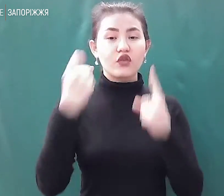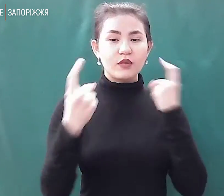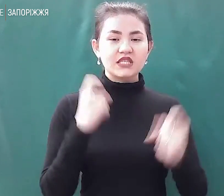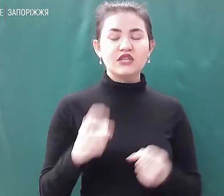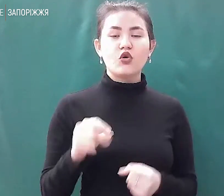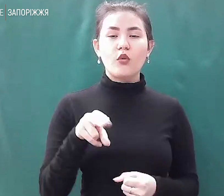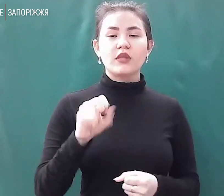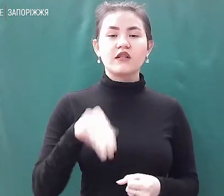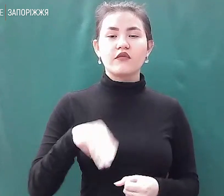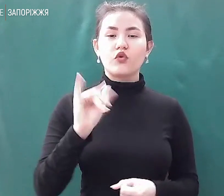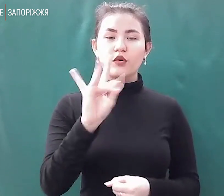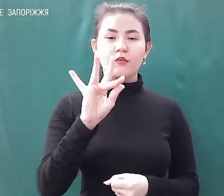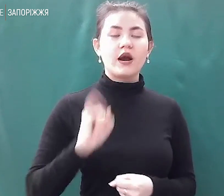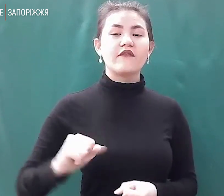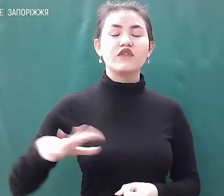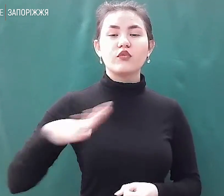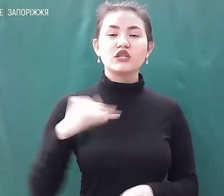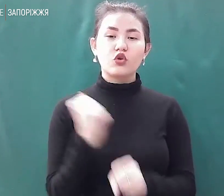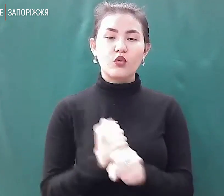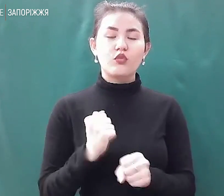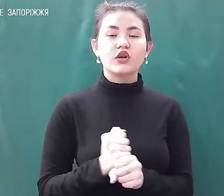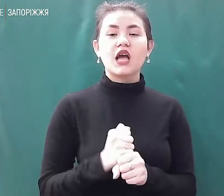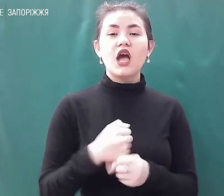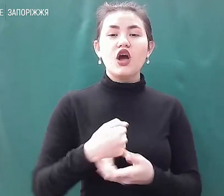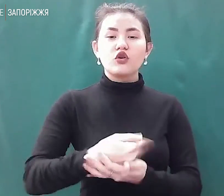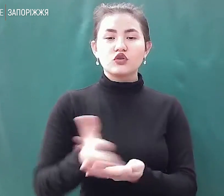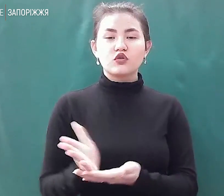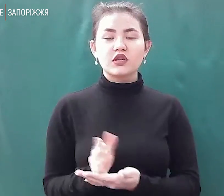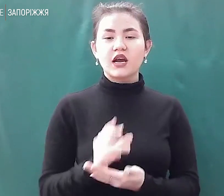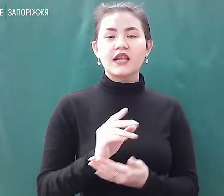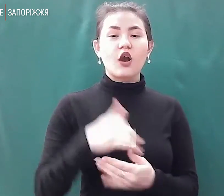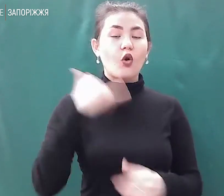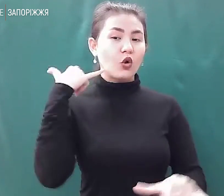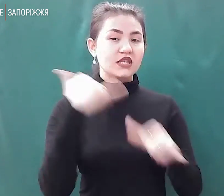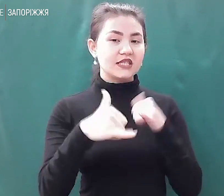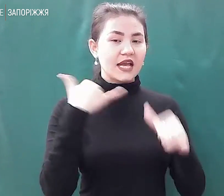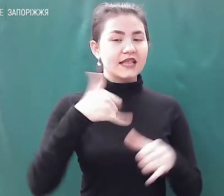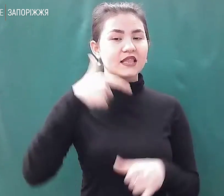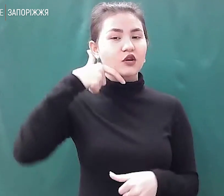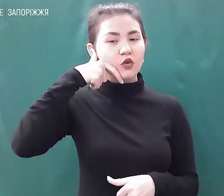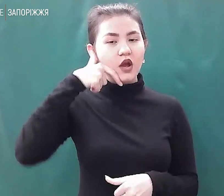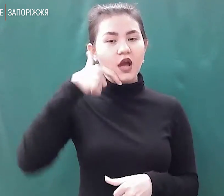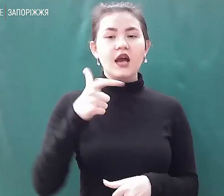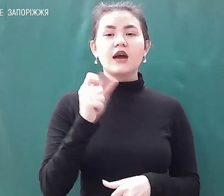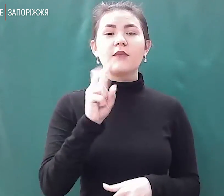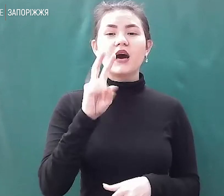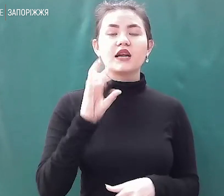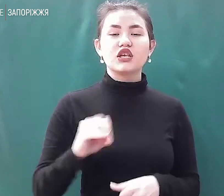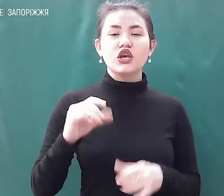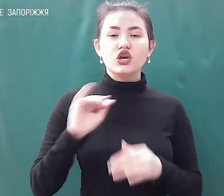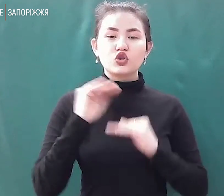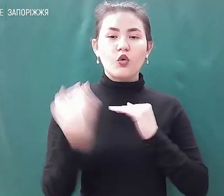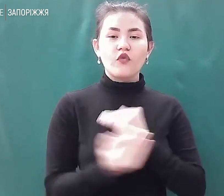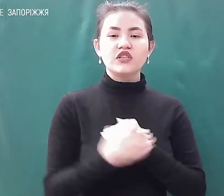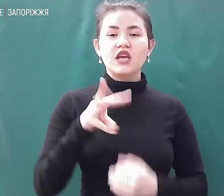Відбувається робота з розгортання кол-центру на базі хмарного сховища Microsoft Corporation для